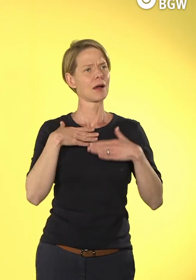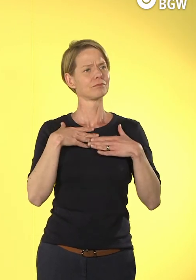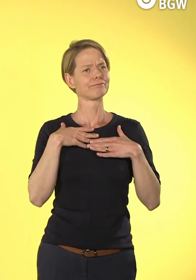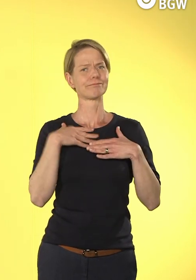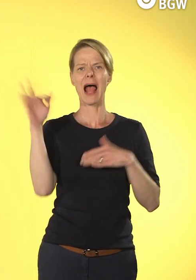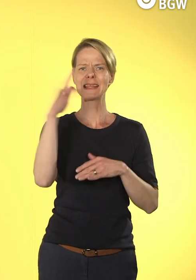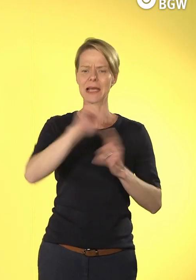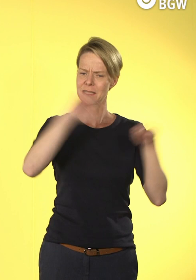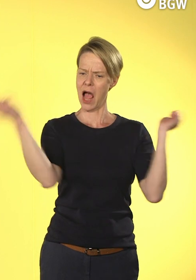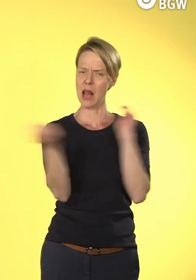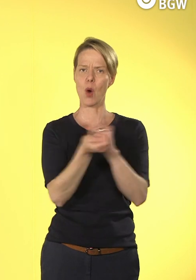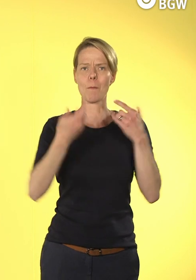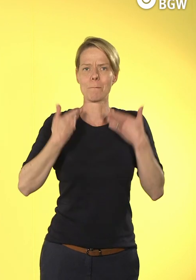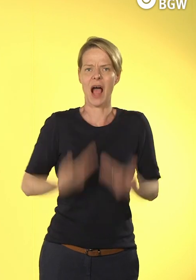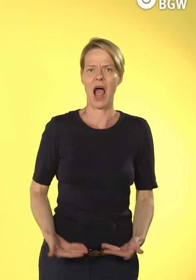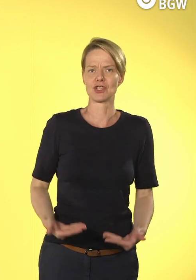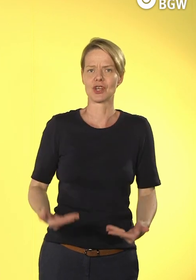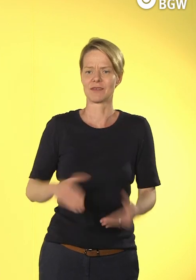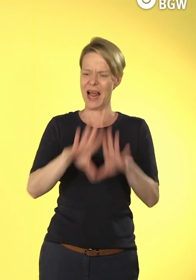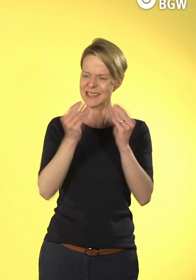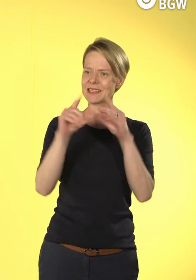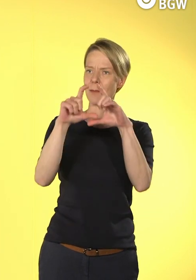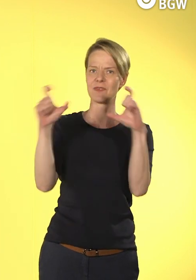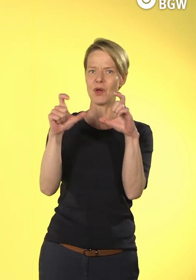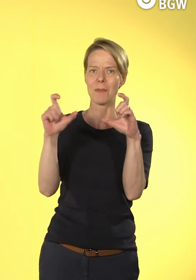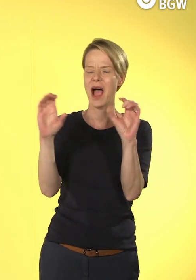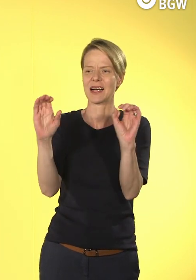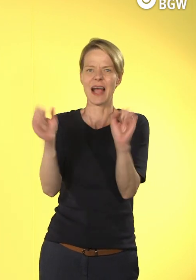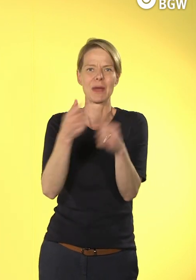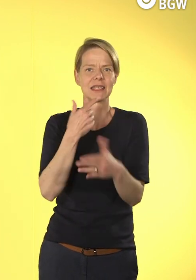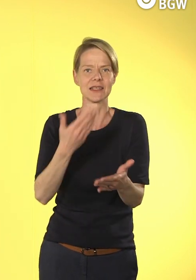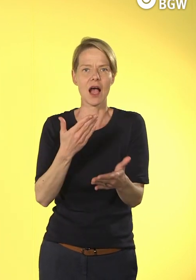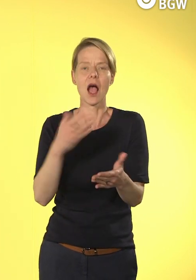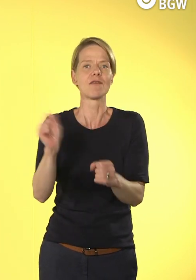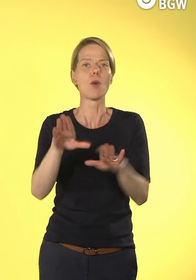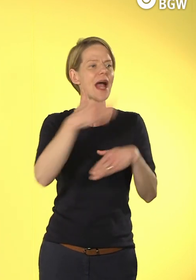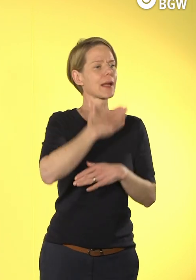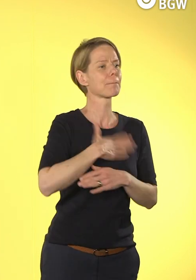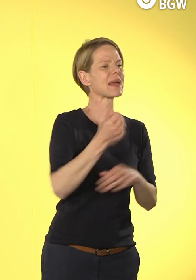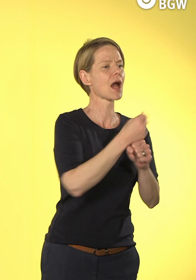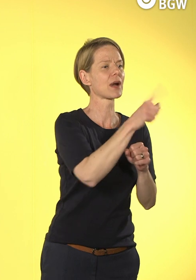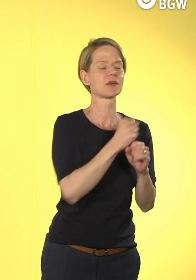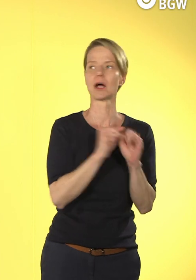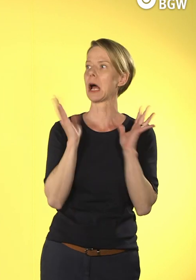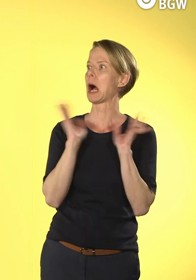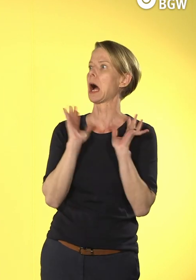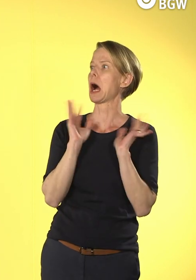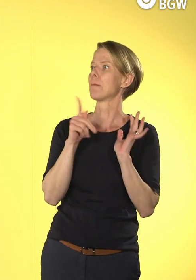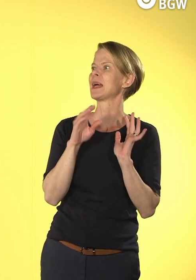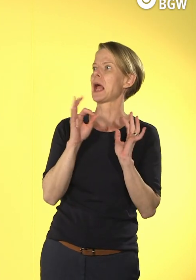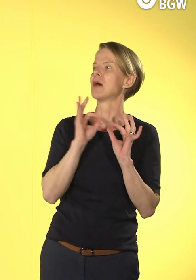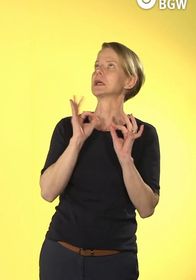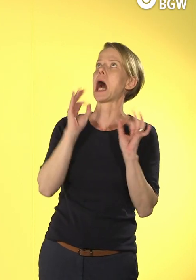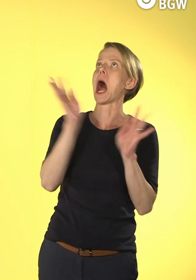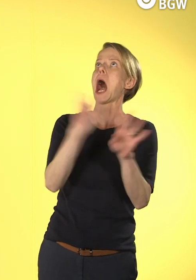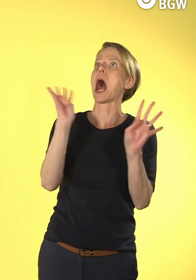darunter was anderes. Also der eine sagt, ich kriege eine PDF, um Himmels Willen, jetzt wird es digital. Und der nächste sagt, Big Blue Button, Teams,